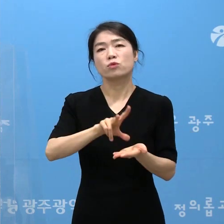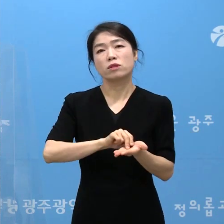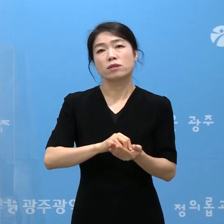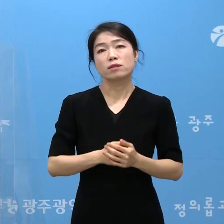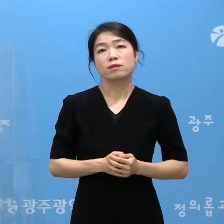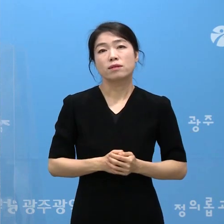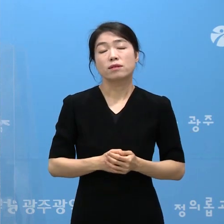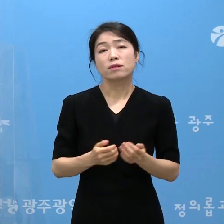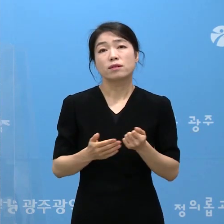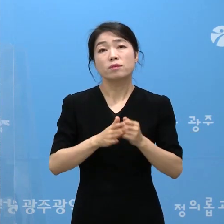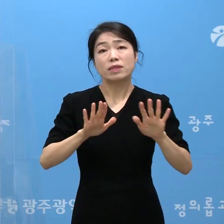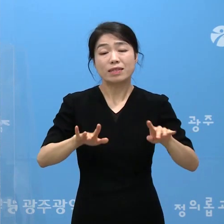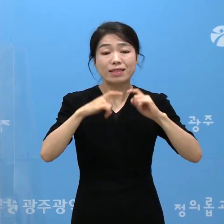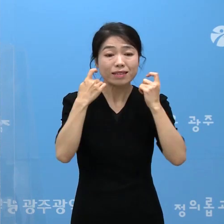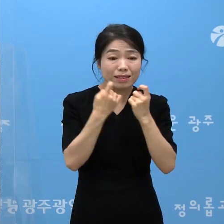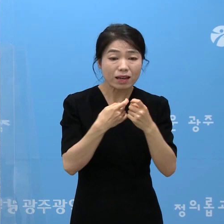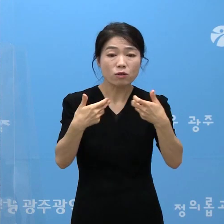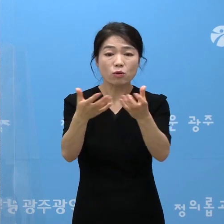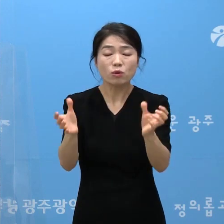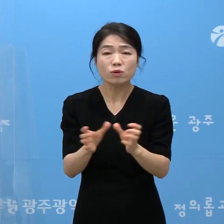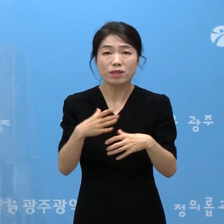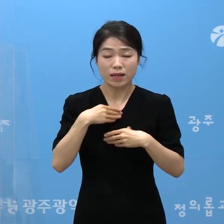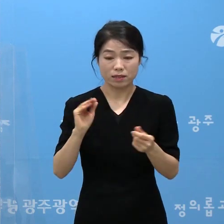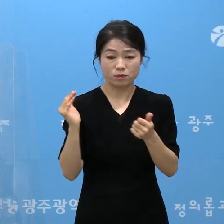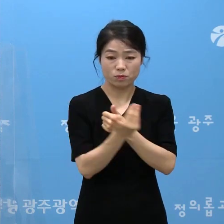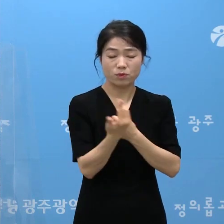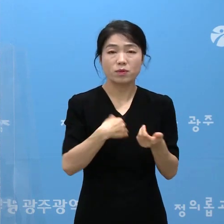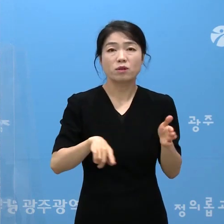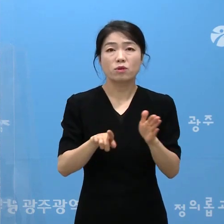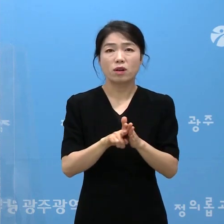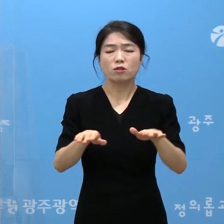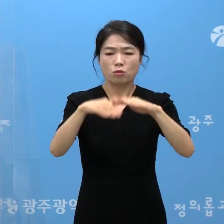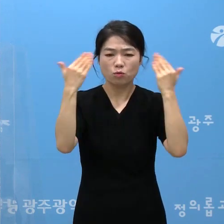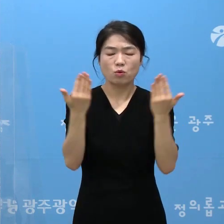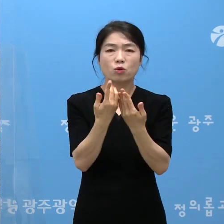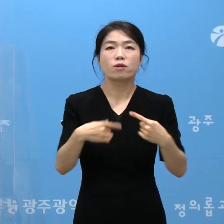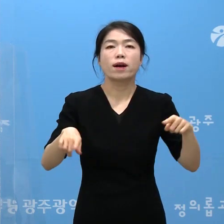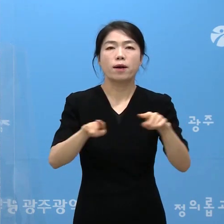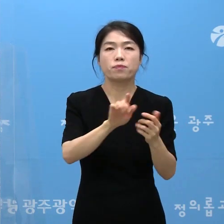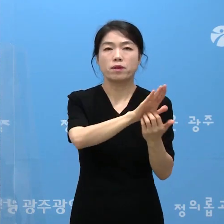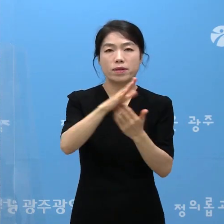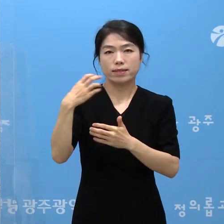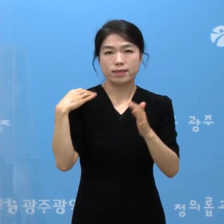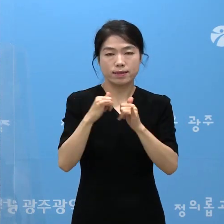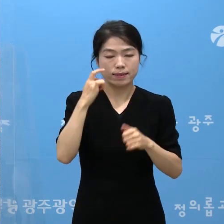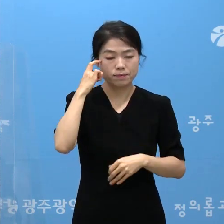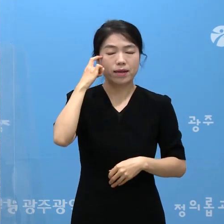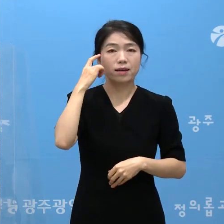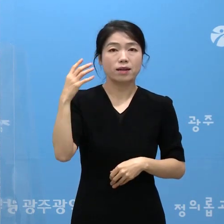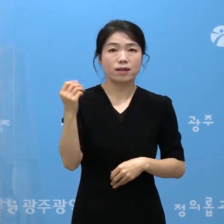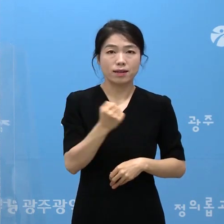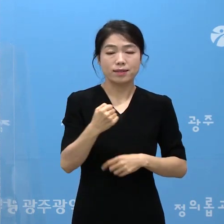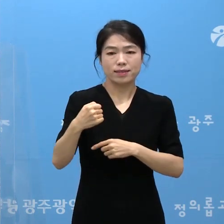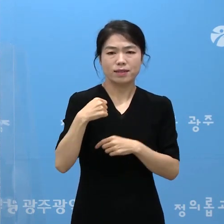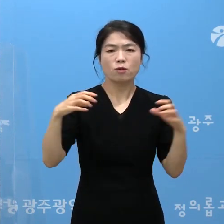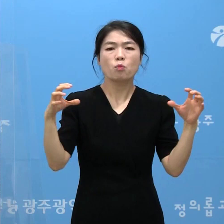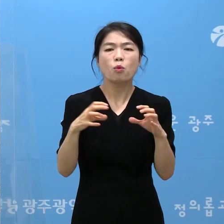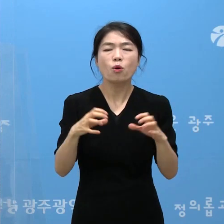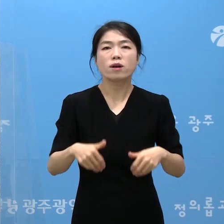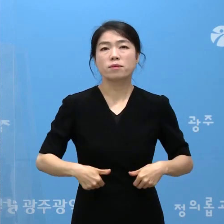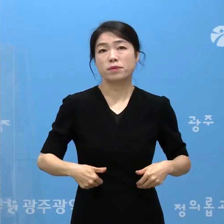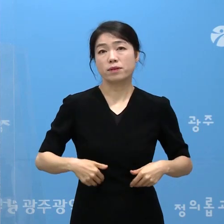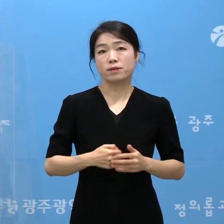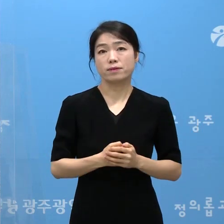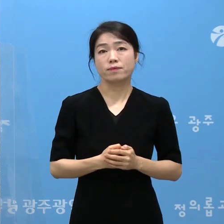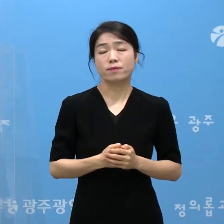지금은 개인과 공동체의 안전을 위해 우리 모두가 방역 책임자라는 각오로 힘을 모아야 할 때입니다.